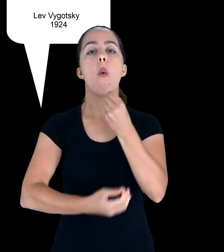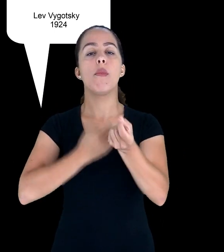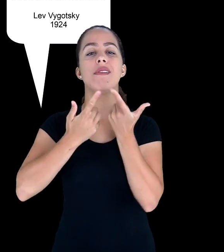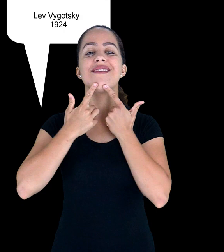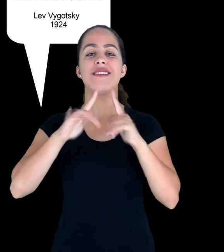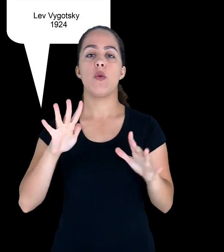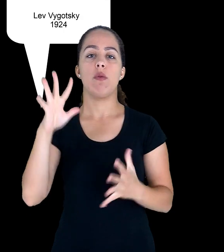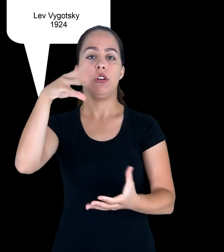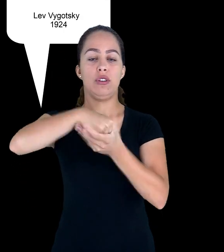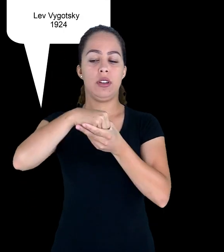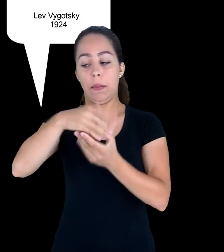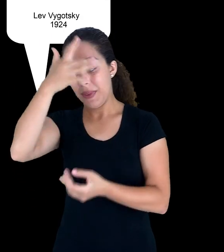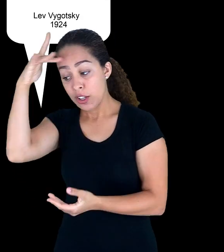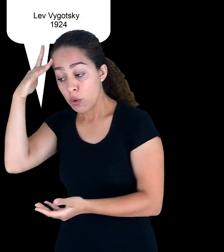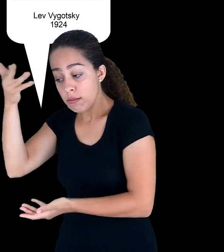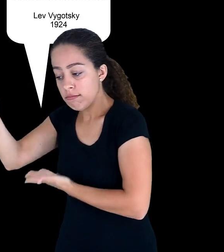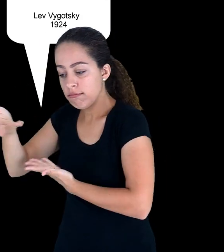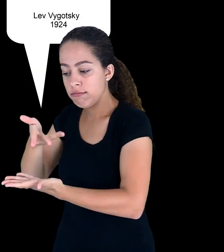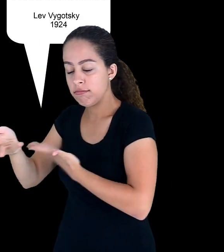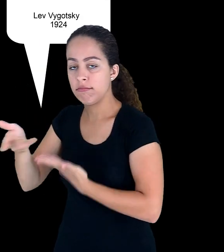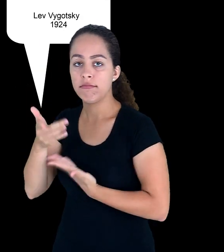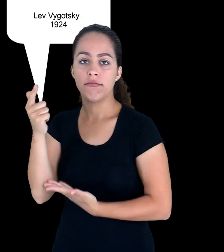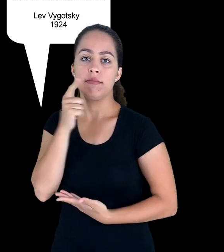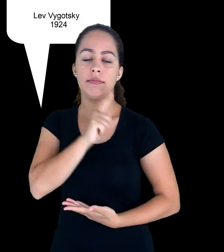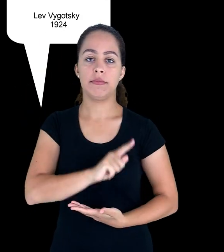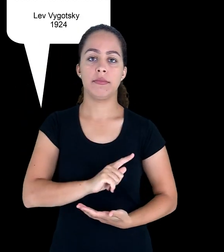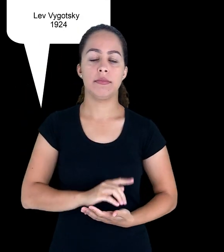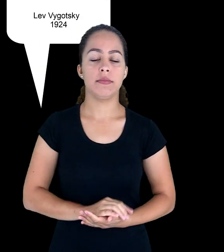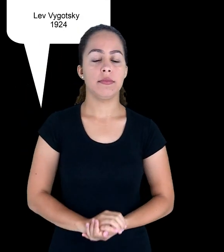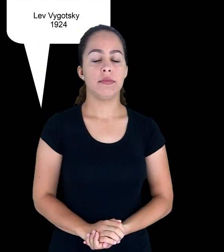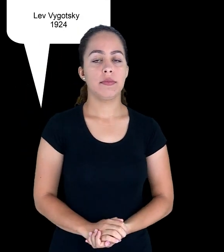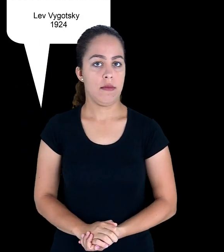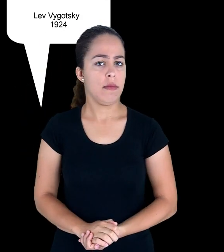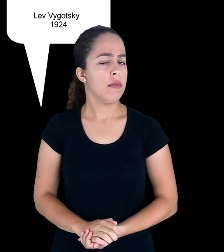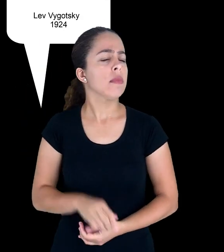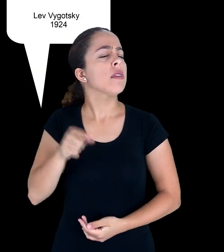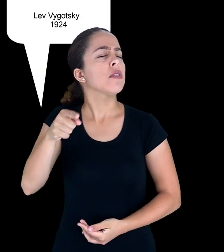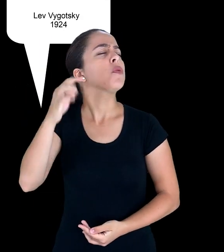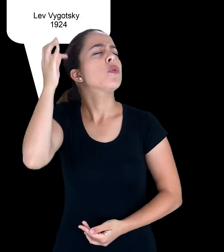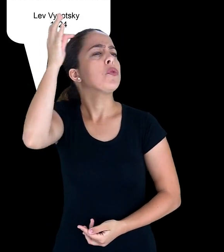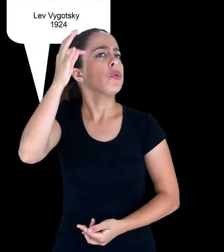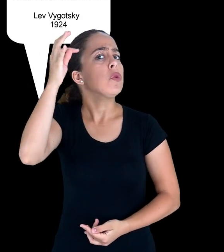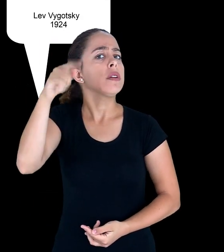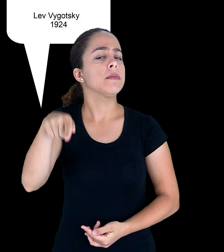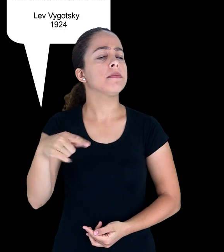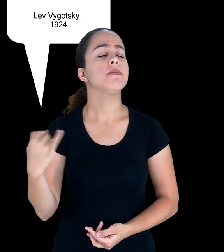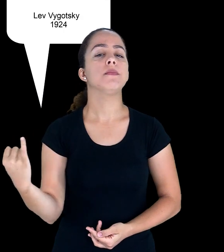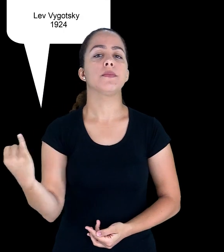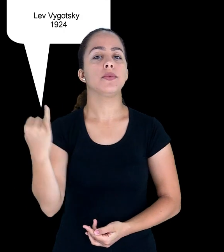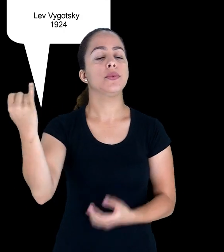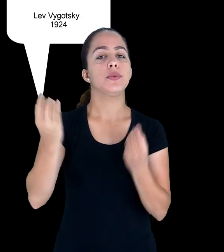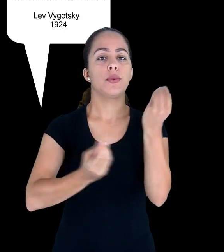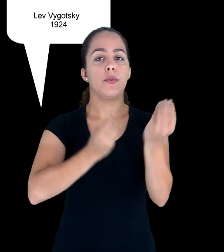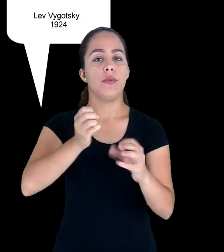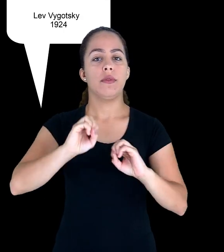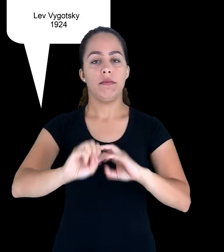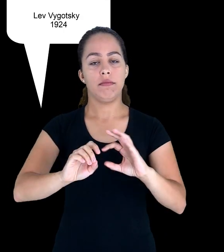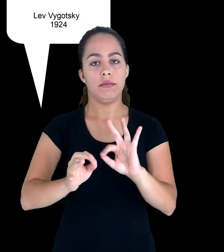importante para a educação à distância quando a gente pensa na construção coletiva do conhecimento que é